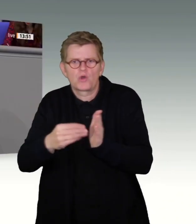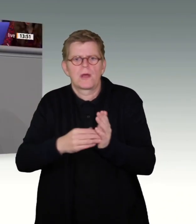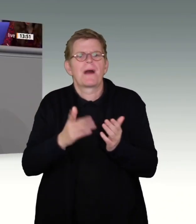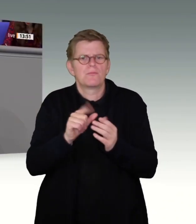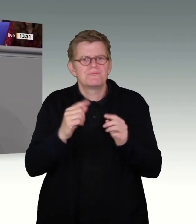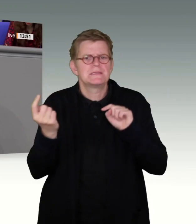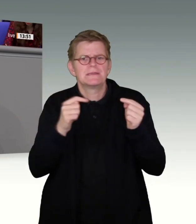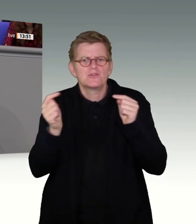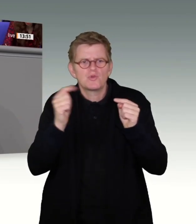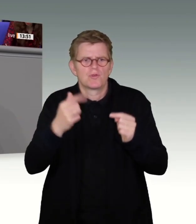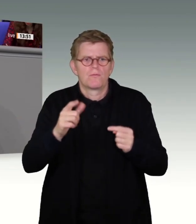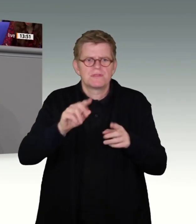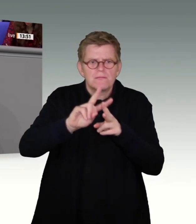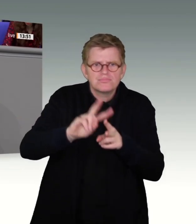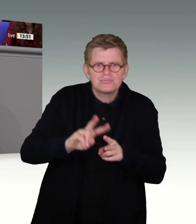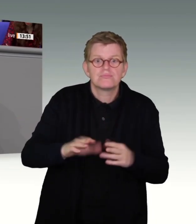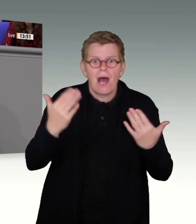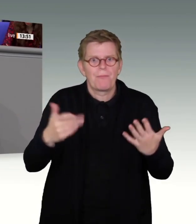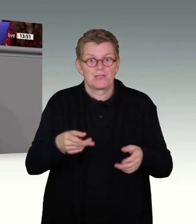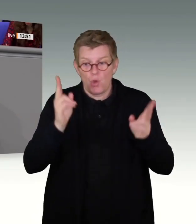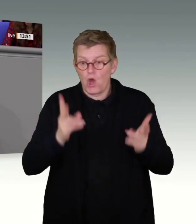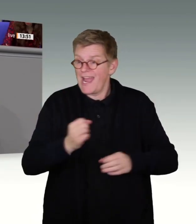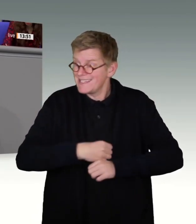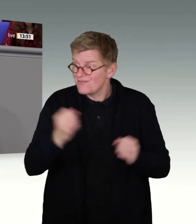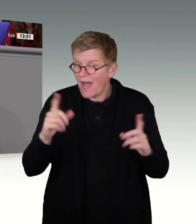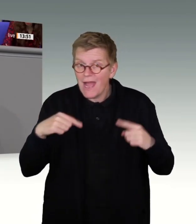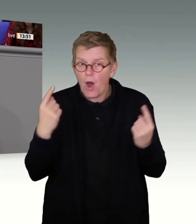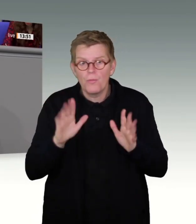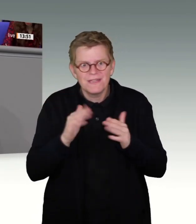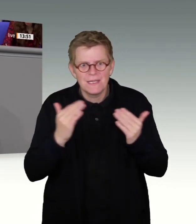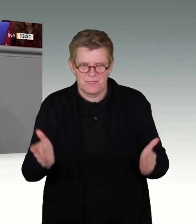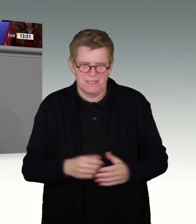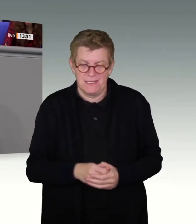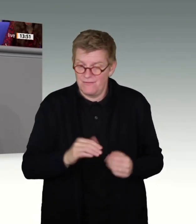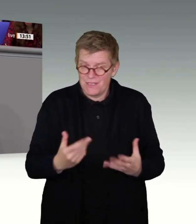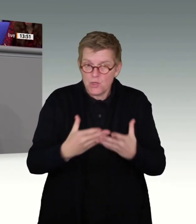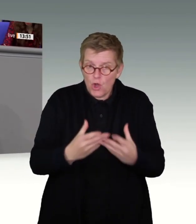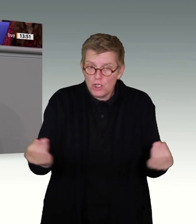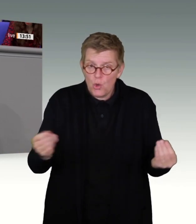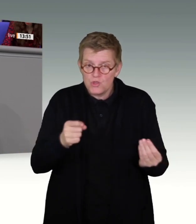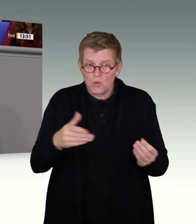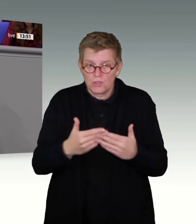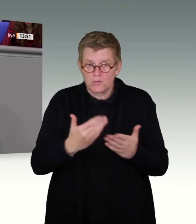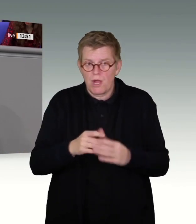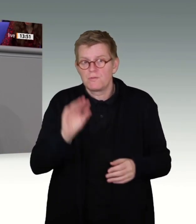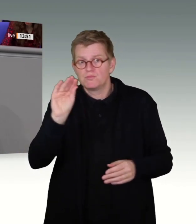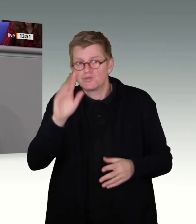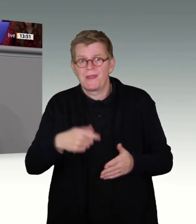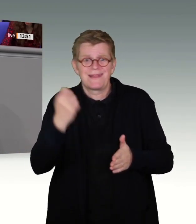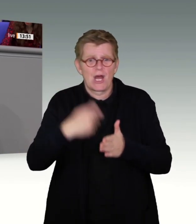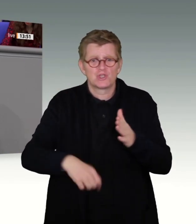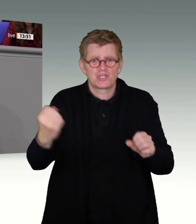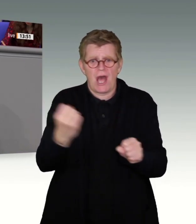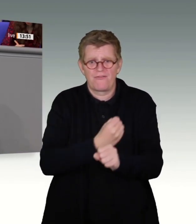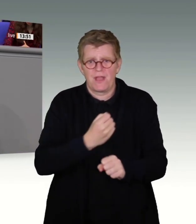werden, nachschärfen werden. Aber es wird keinen rechtsfreien Raum geben. Es wird keine Lösung geben, wo es nicht nachher möglich ist, die Straftäter dieser widerlichen